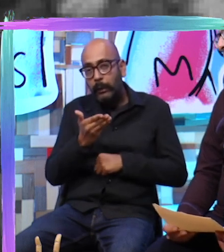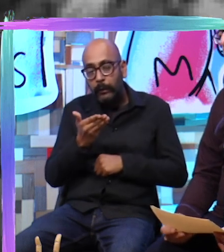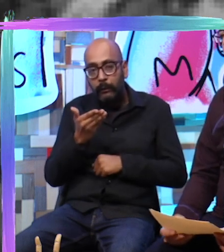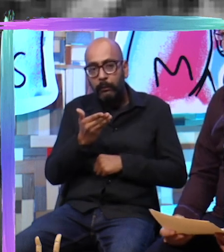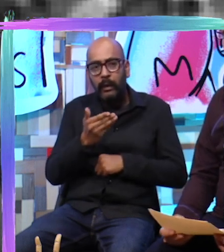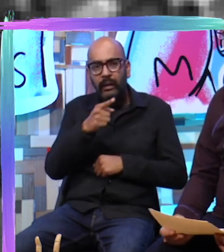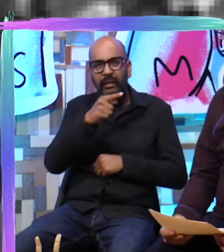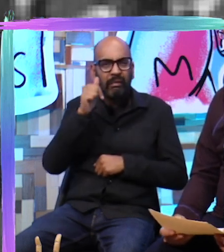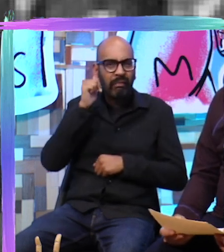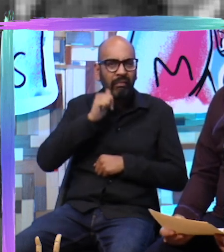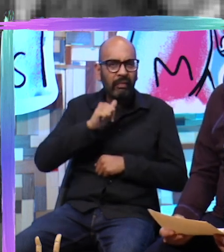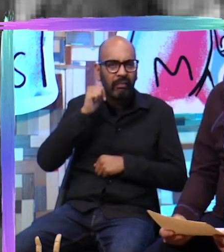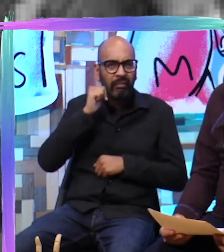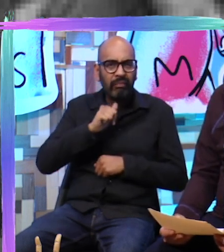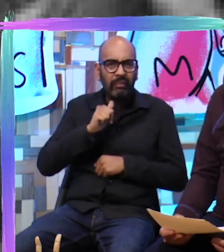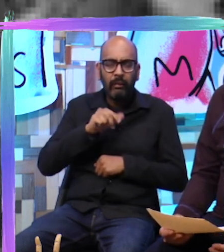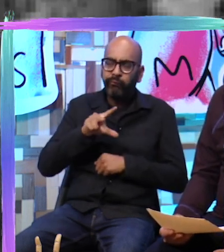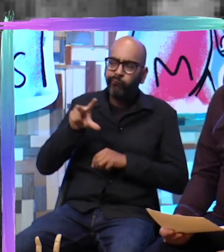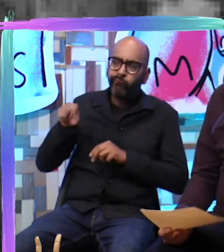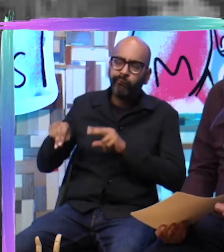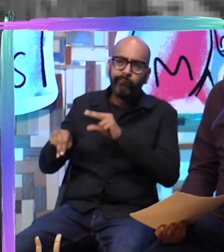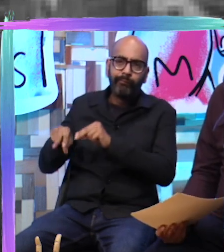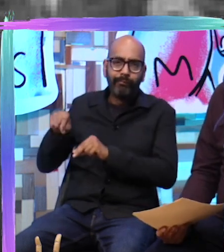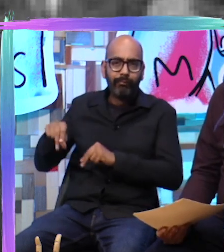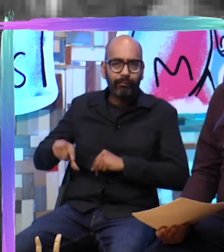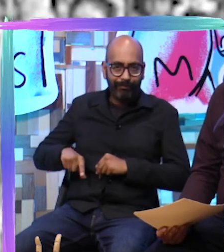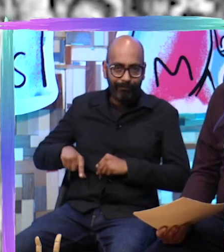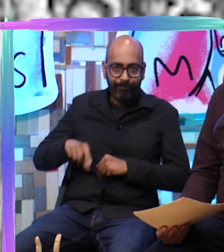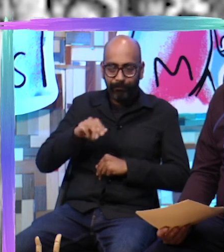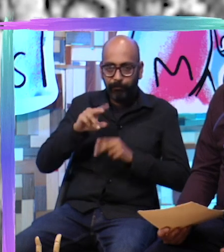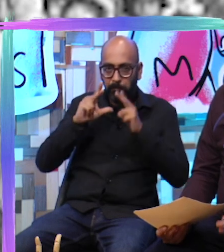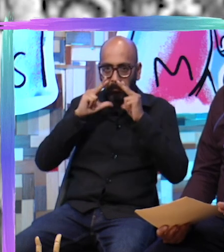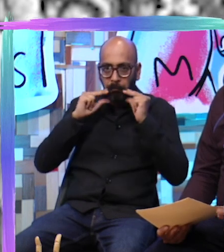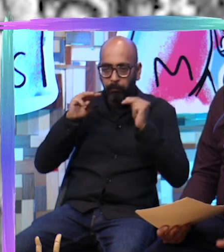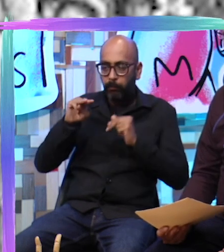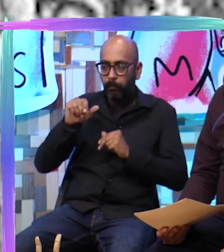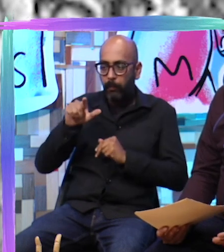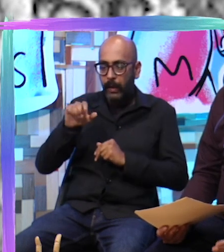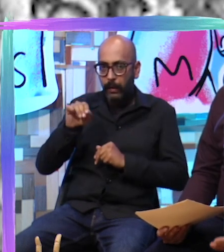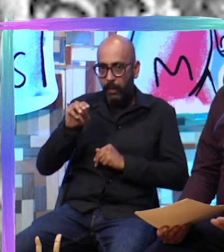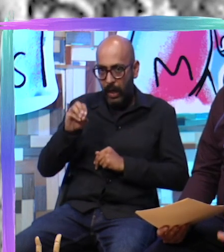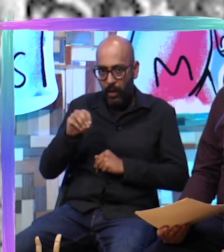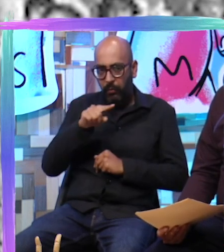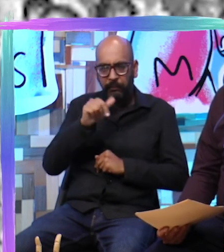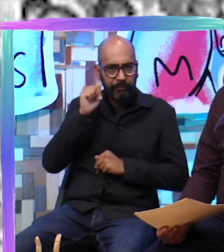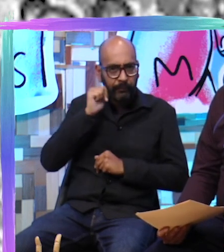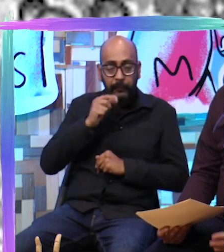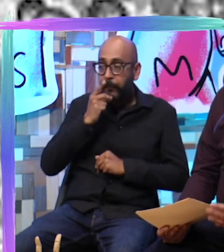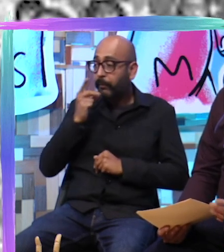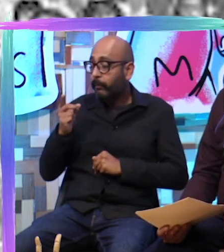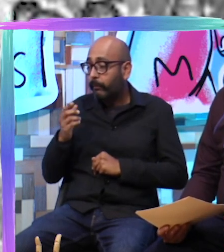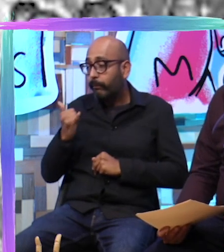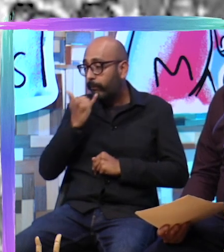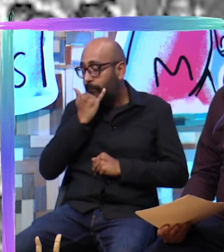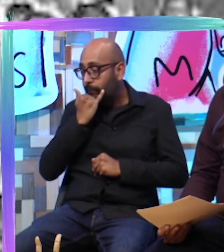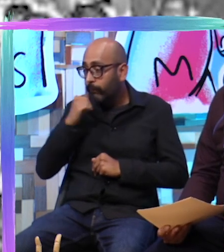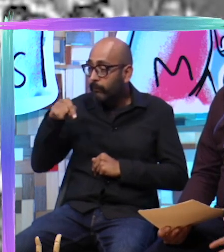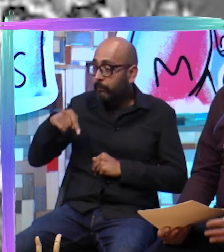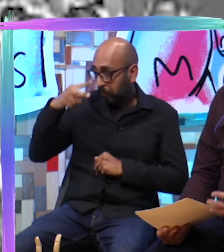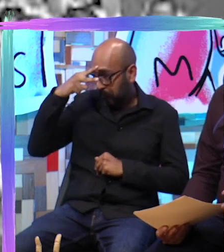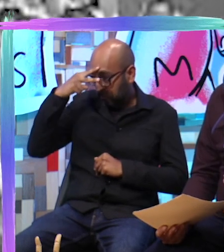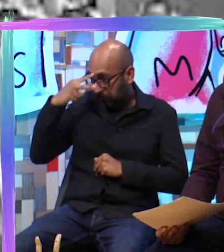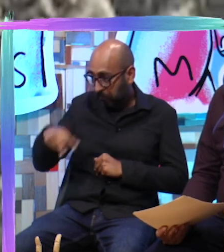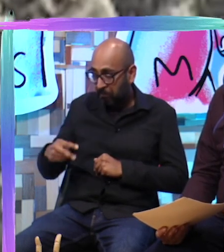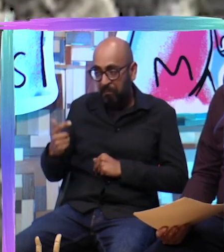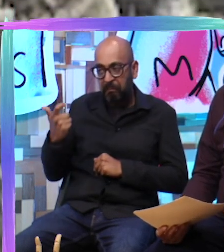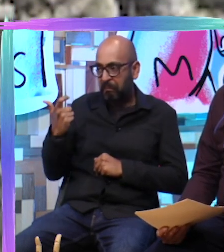respuesta siempre fue negativa y el argumento siempre fue el mismo. que no había suficiente dinero, que el país estaba pasando